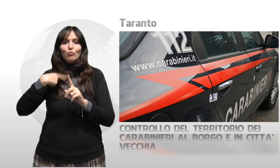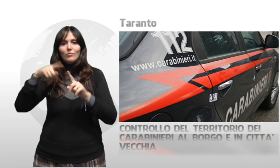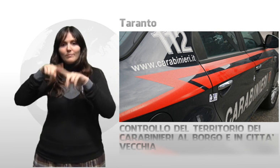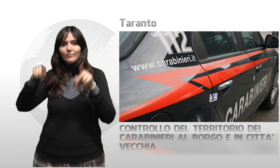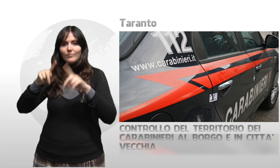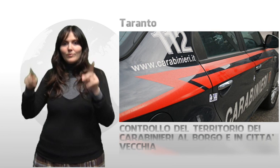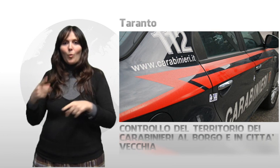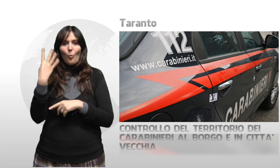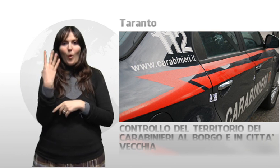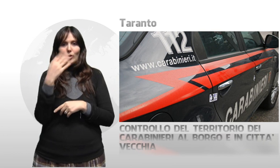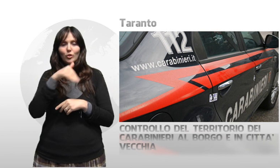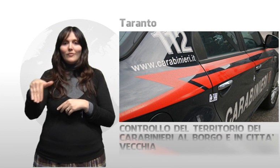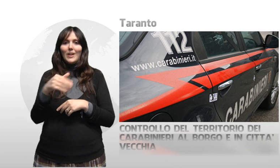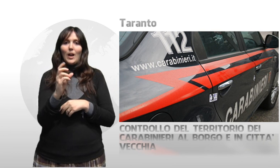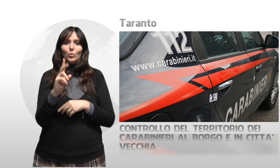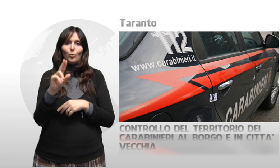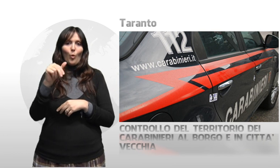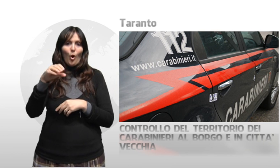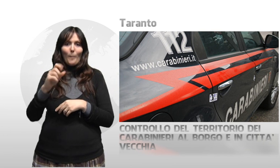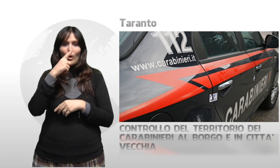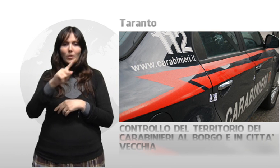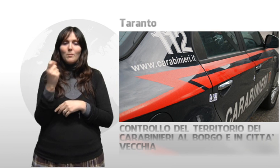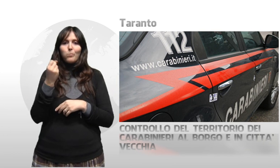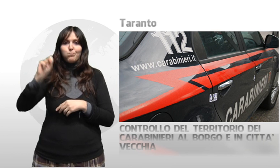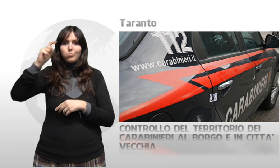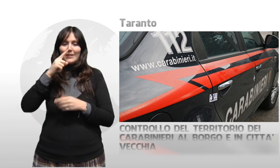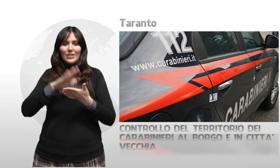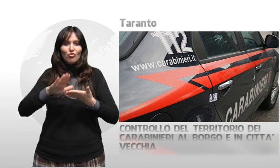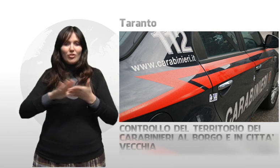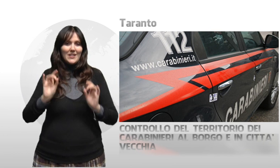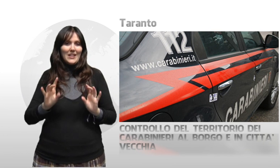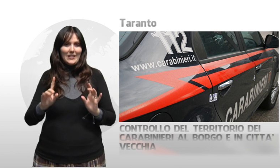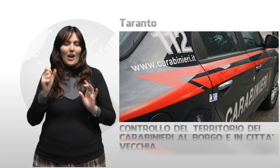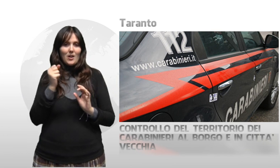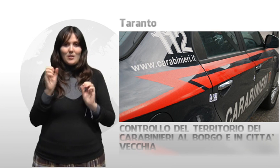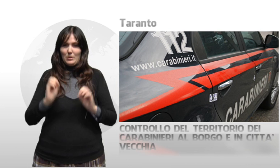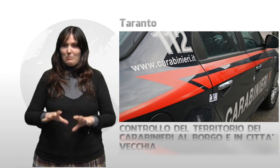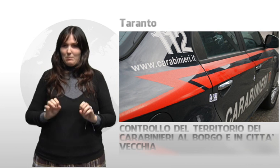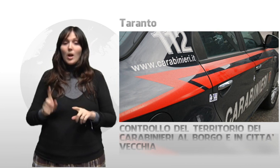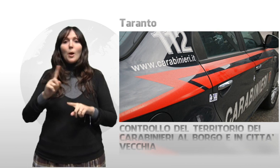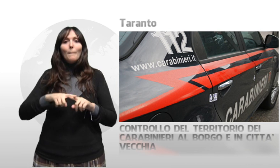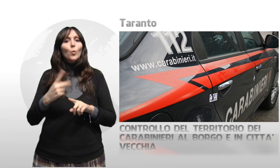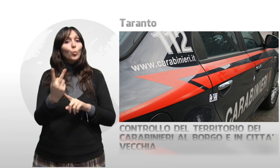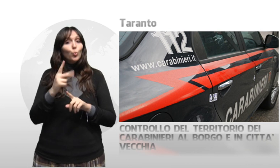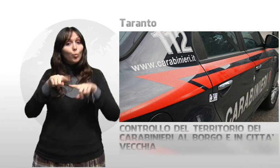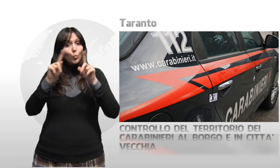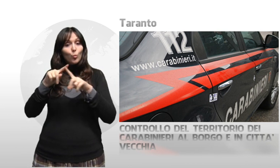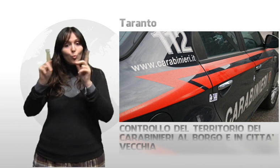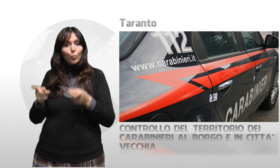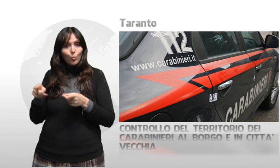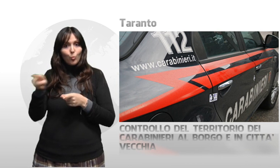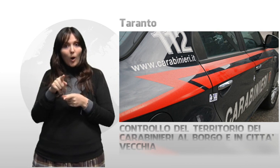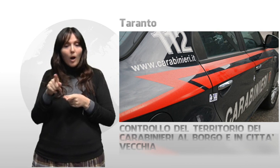commerciali in via Duomo per violazioni in materia igienico-sanitaria. Inoltre, a carico di due esercizi, sono state